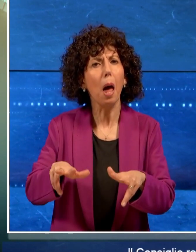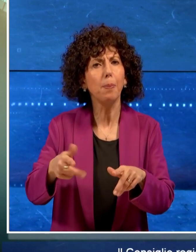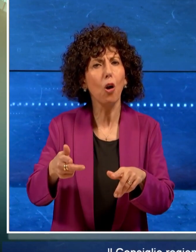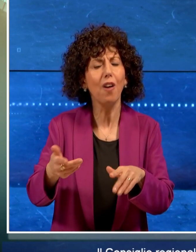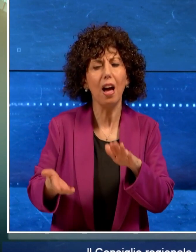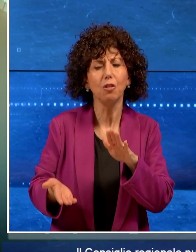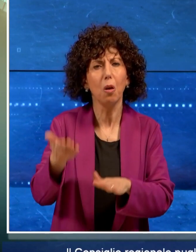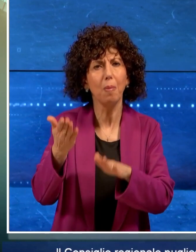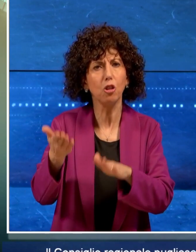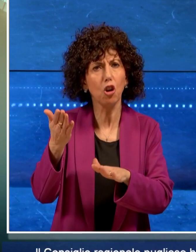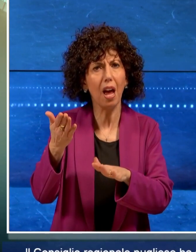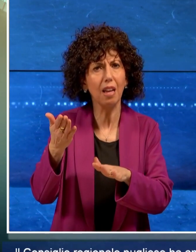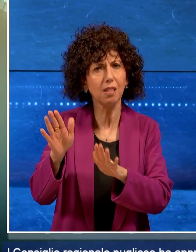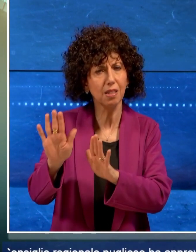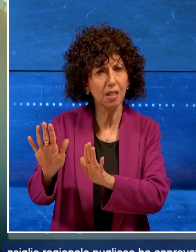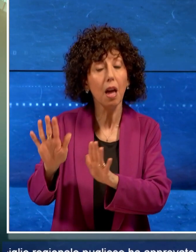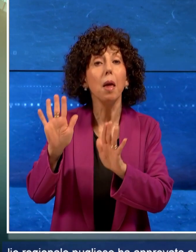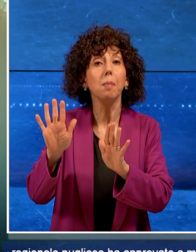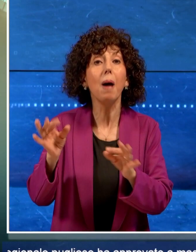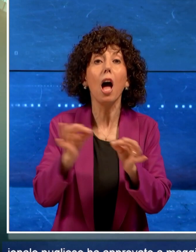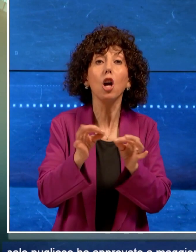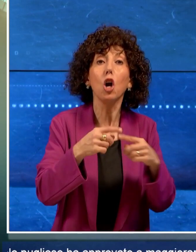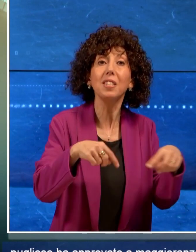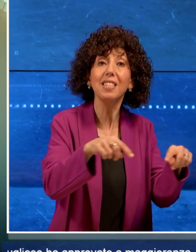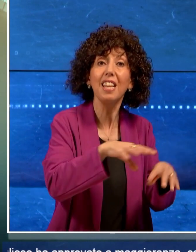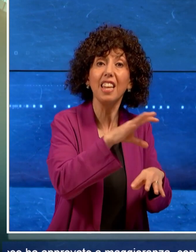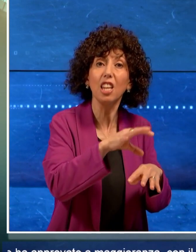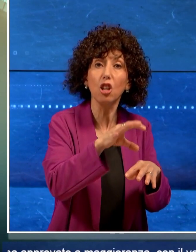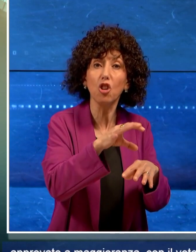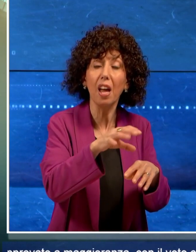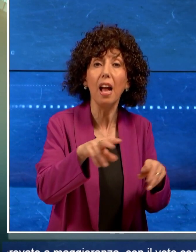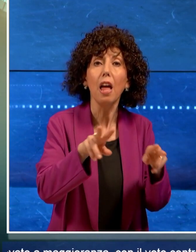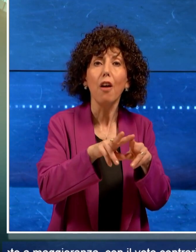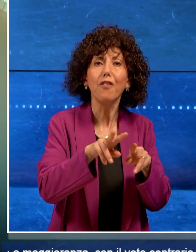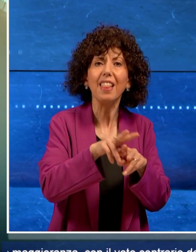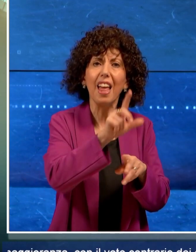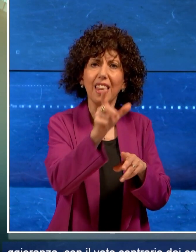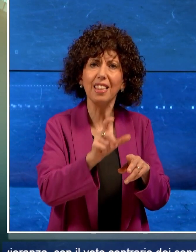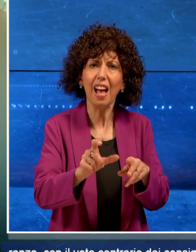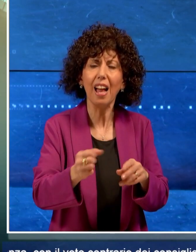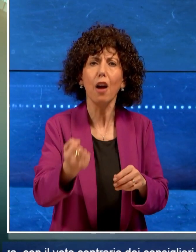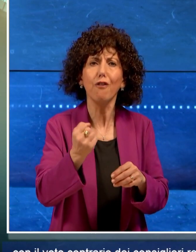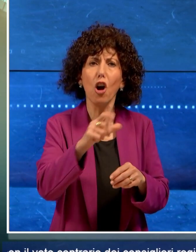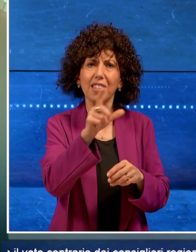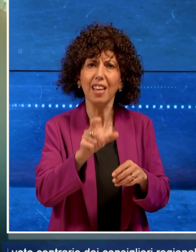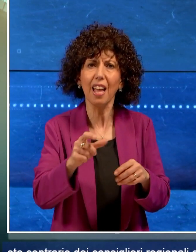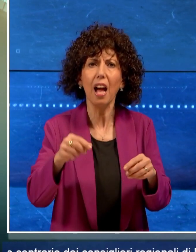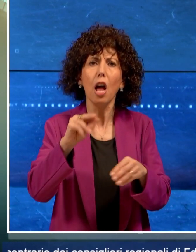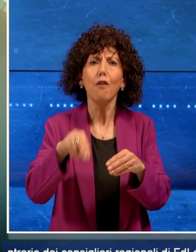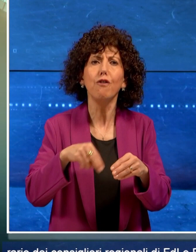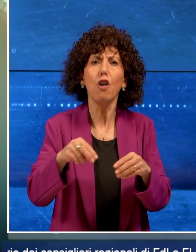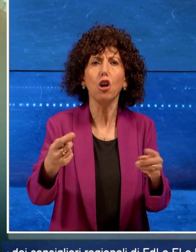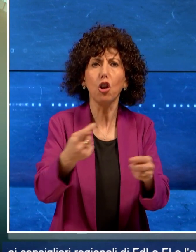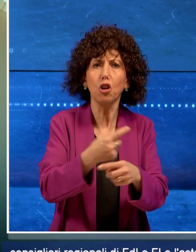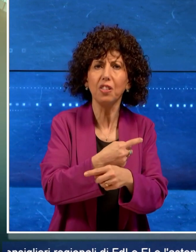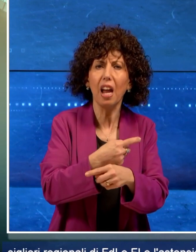con il voto contrario dei consiglieri regionali di Fratelli d'Italia e Forza Italia e l